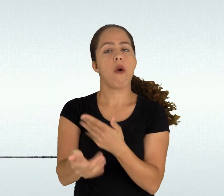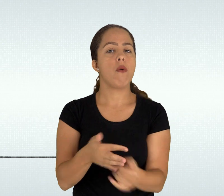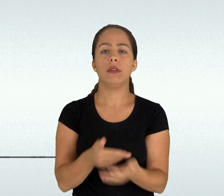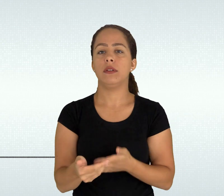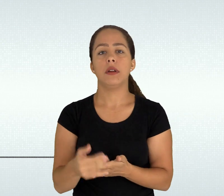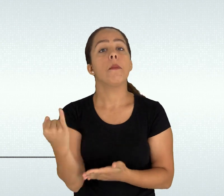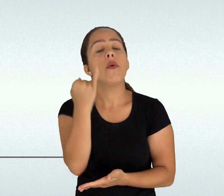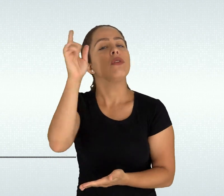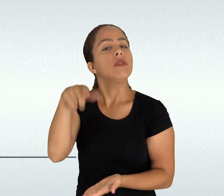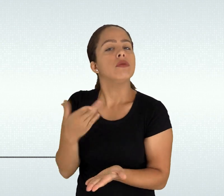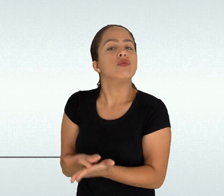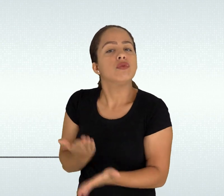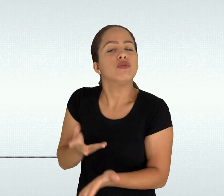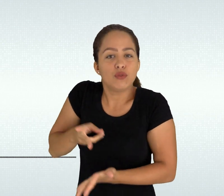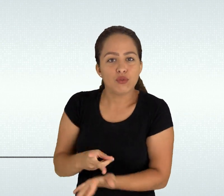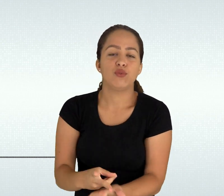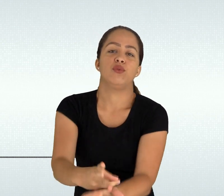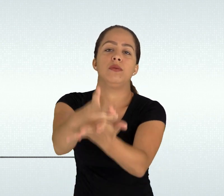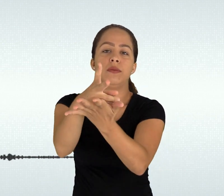para a qual se formou